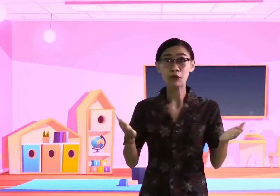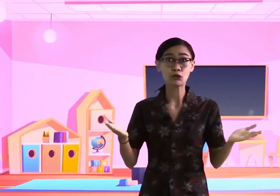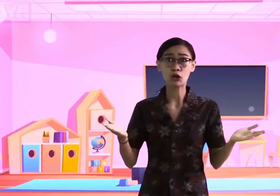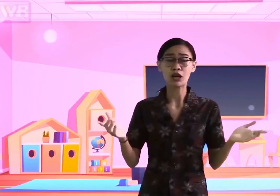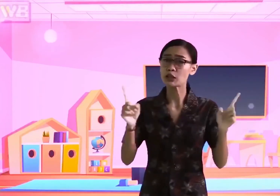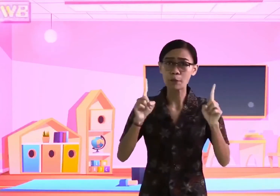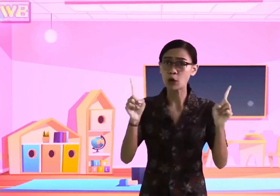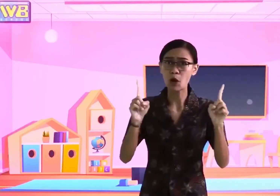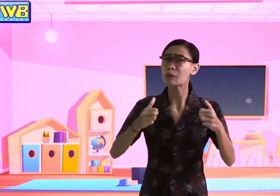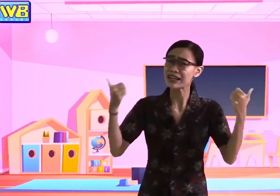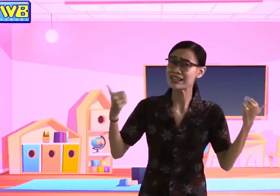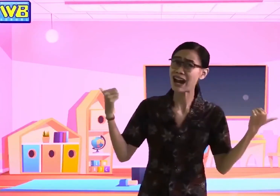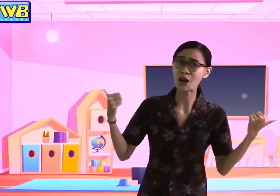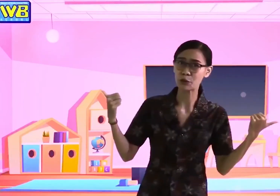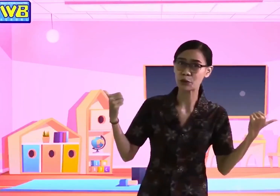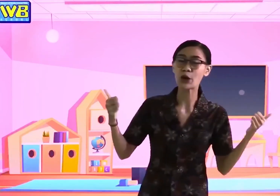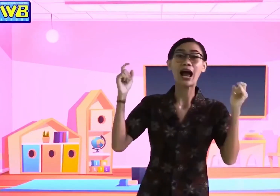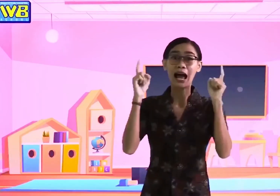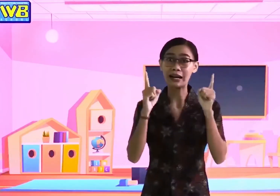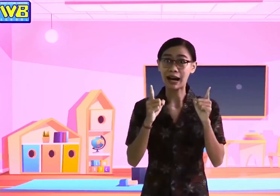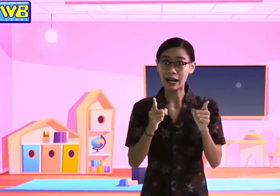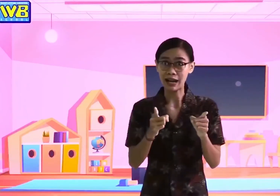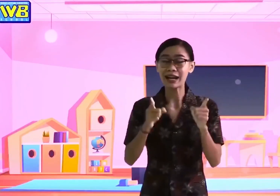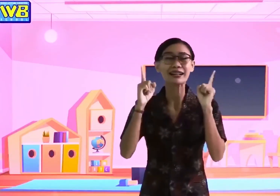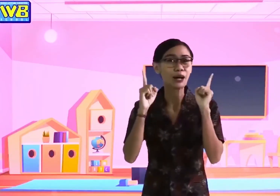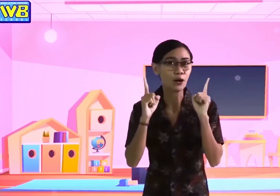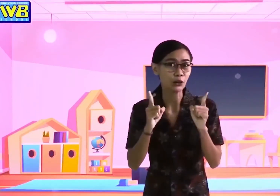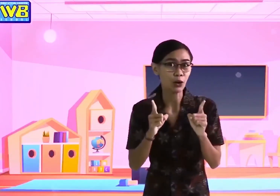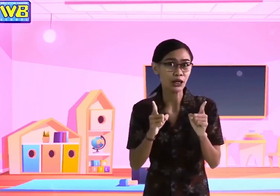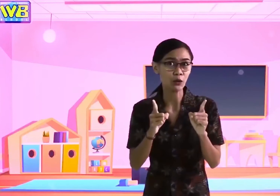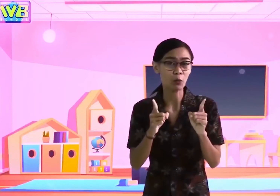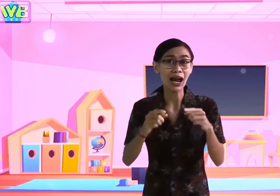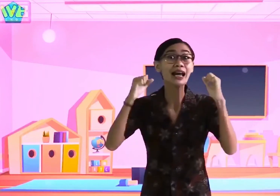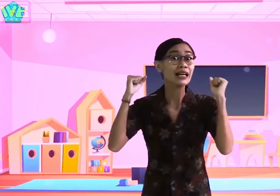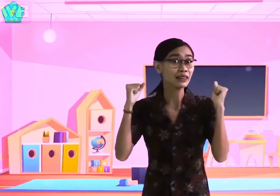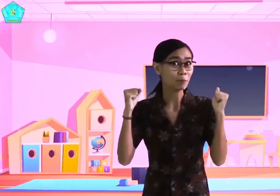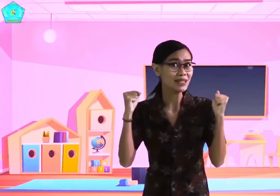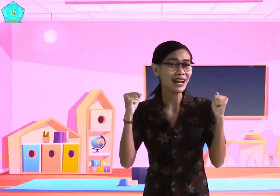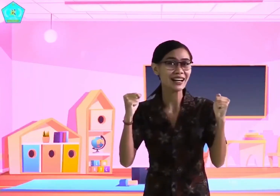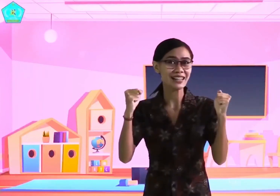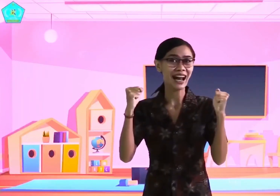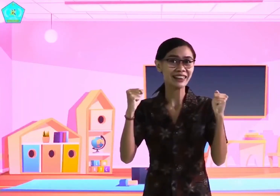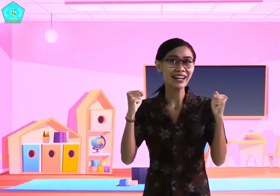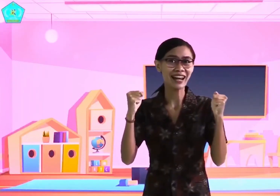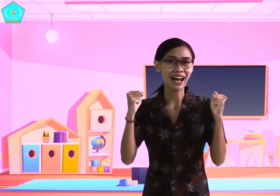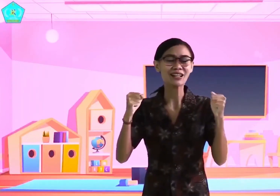virus koronanya belum mau pergi jauh, anak-anak dan orang tua di rumah tetap menjaga kesehatan ya,